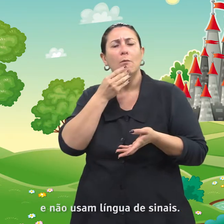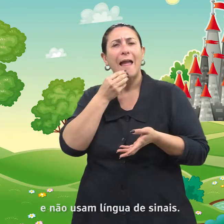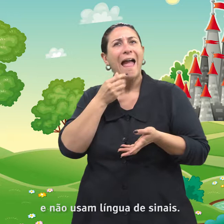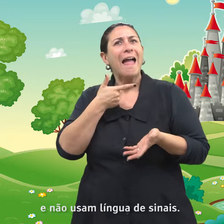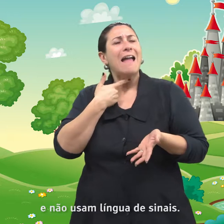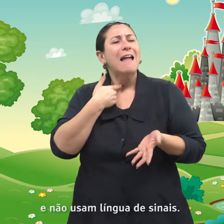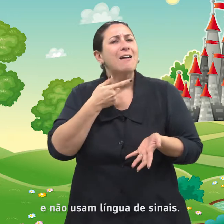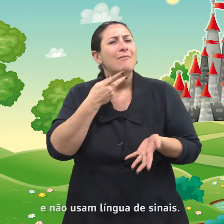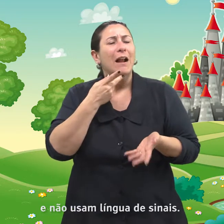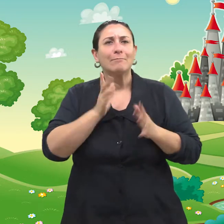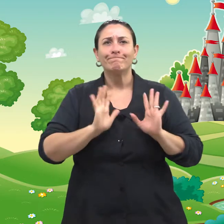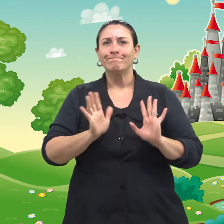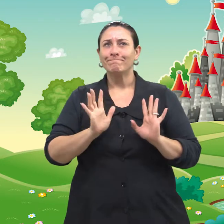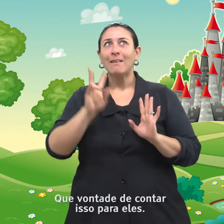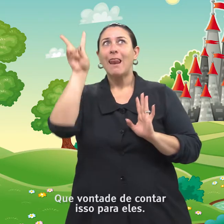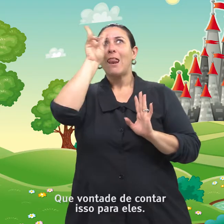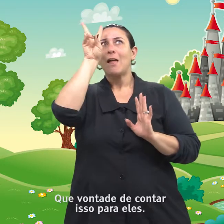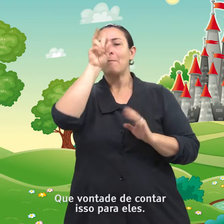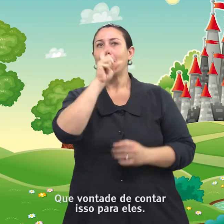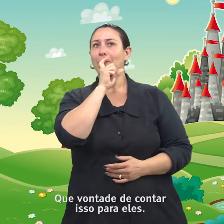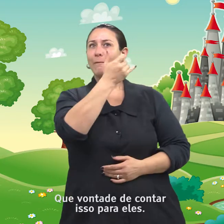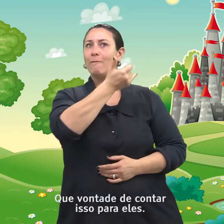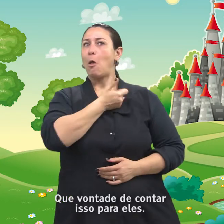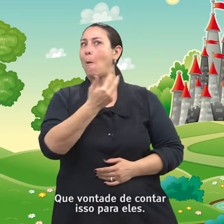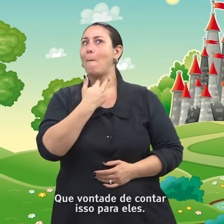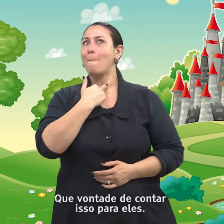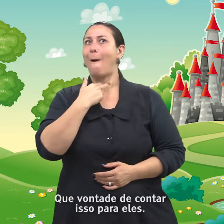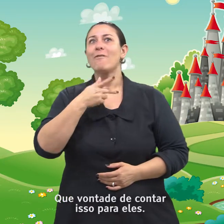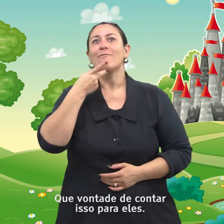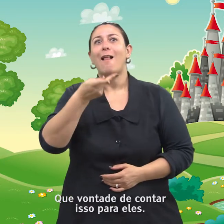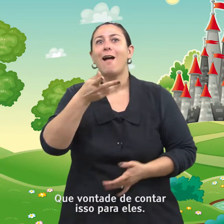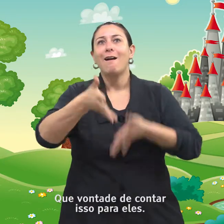sinais. Que vontade de contar isso para eles.